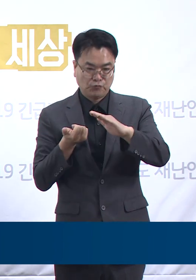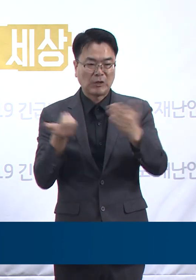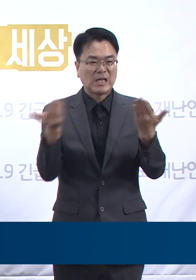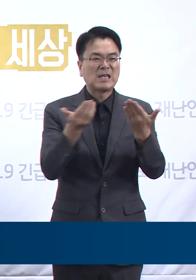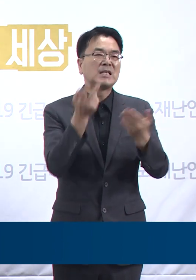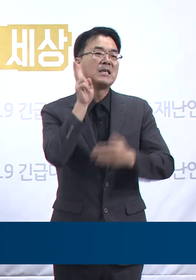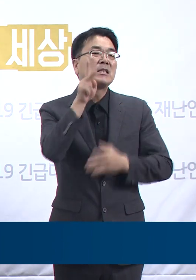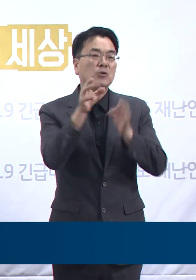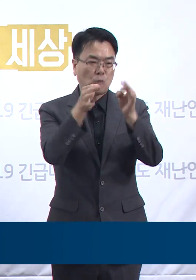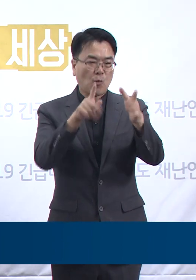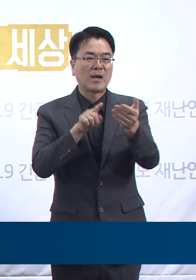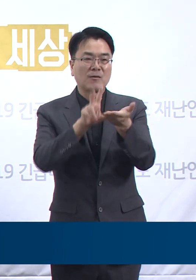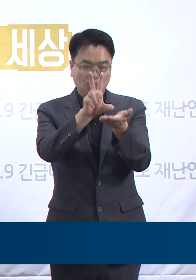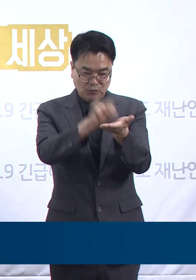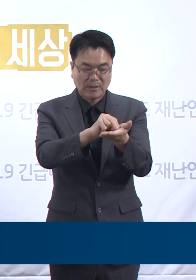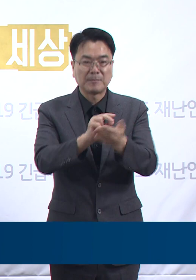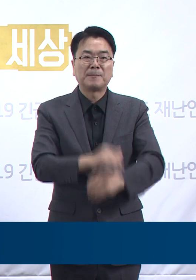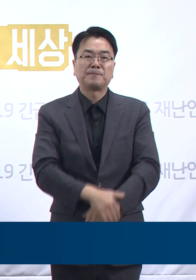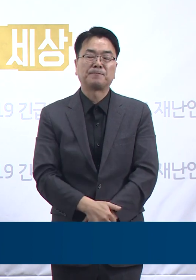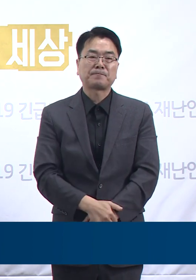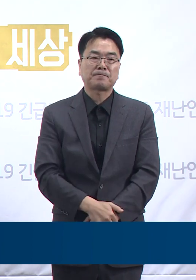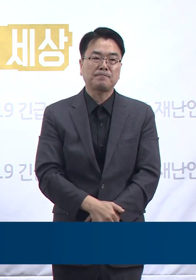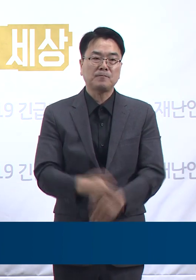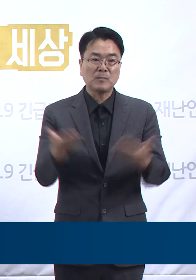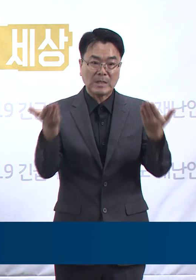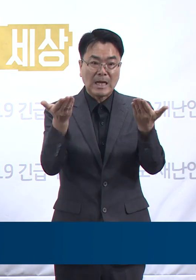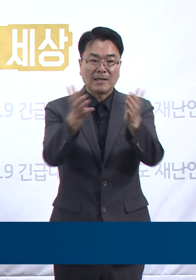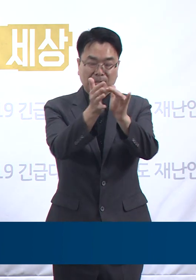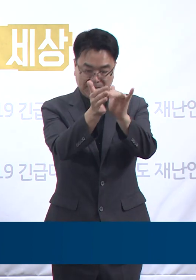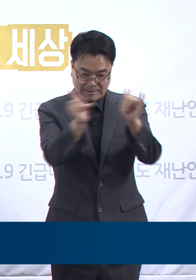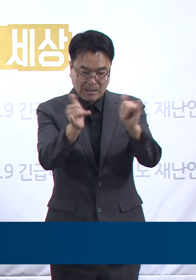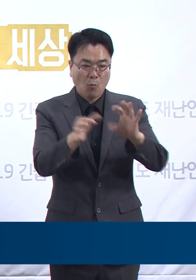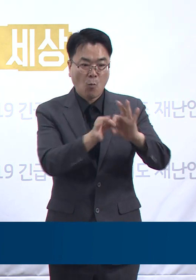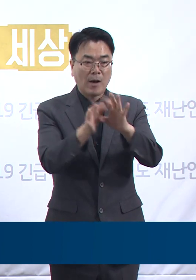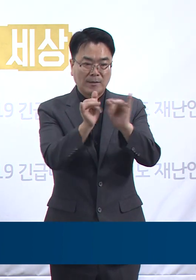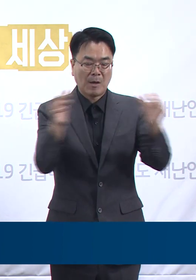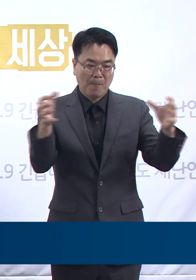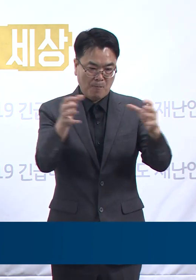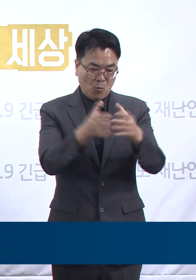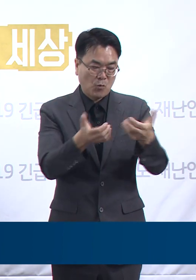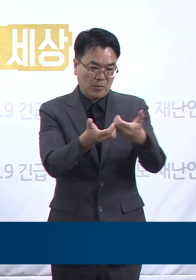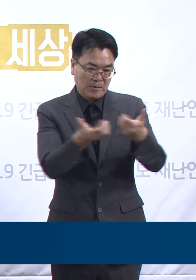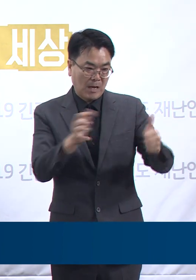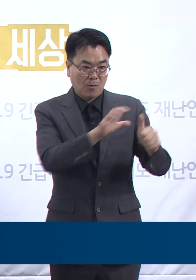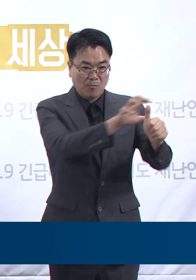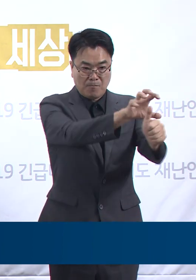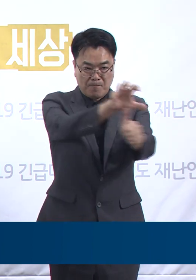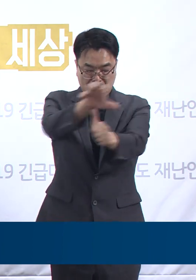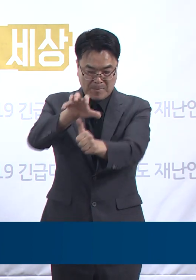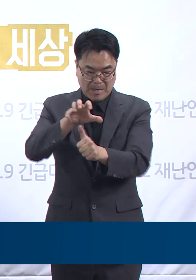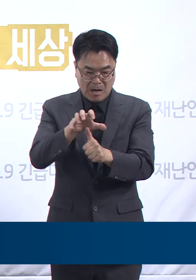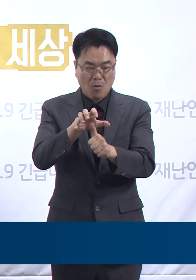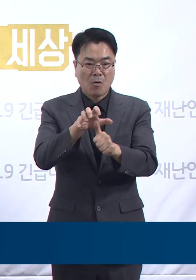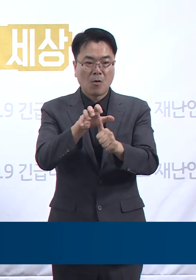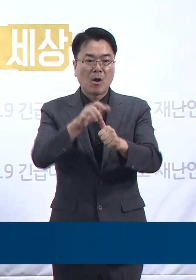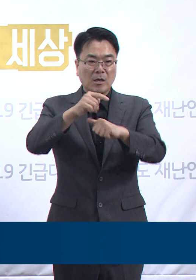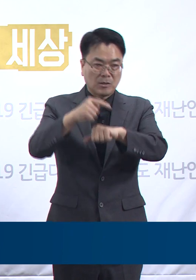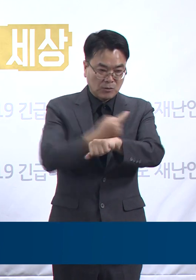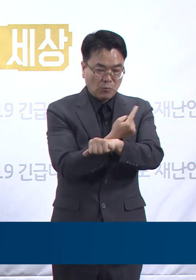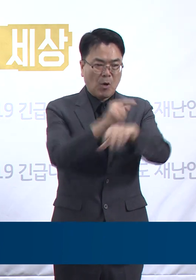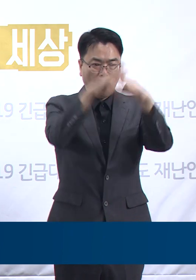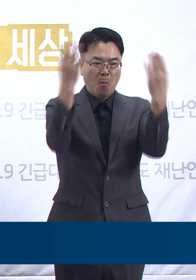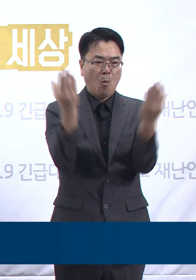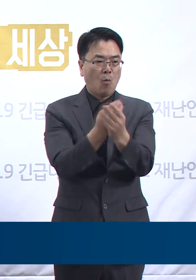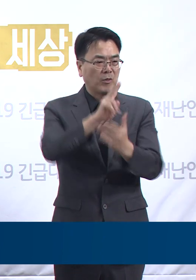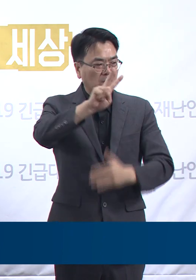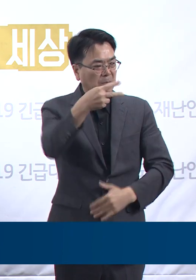시설 내에 밀접 접촉했던 종사자 및 입소자 29명을 격리 조치하고 해당 시설과 관련된 281명에 대해 전수검사를